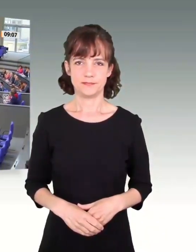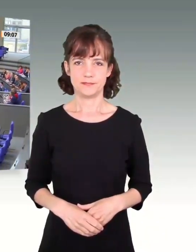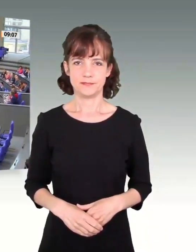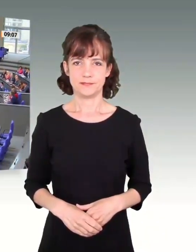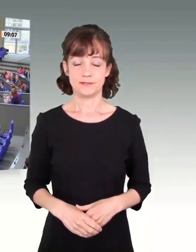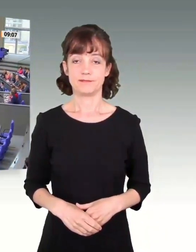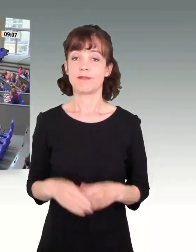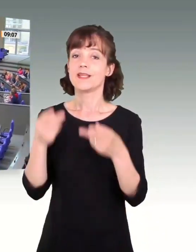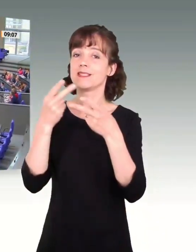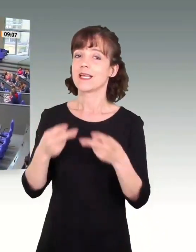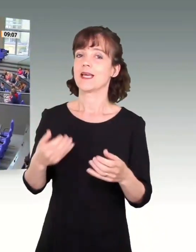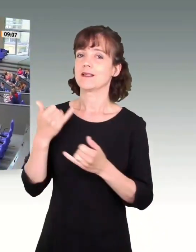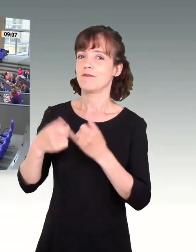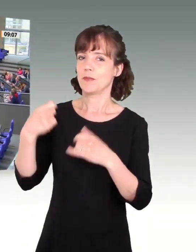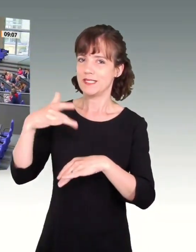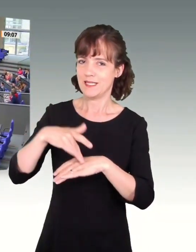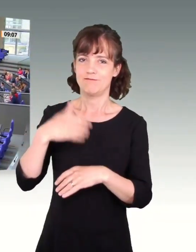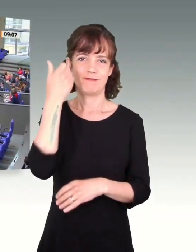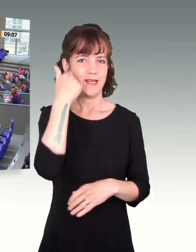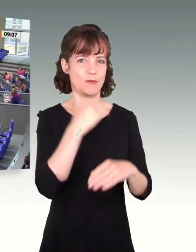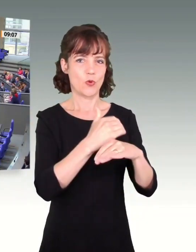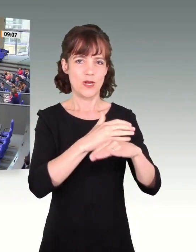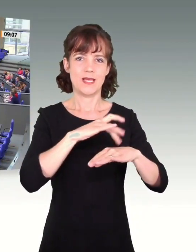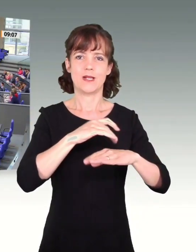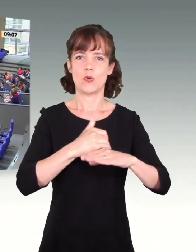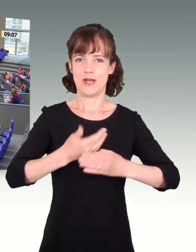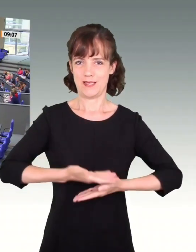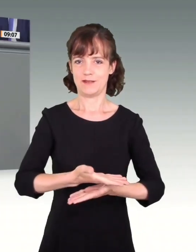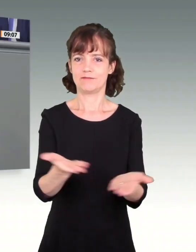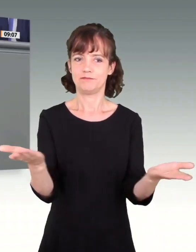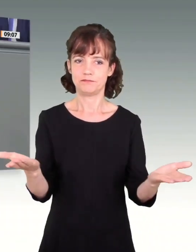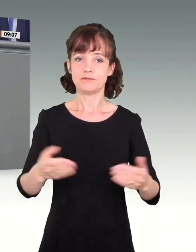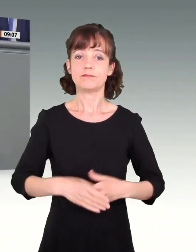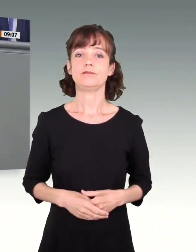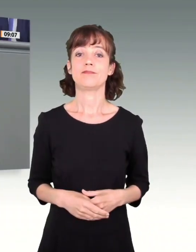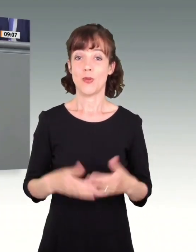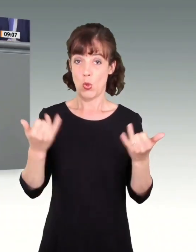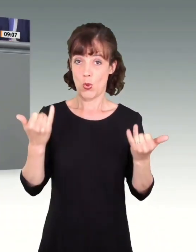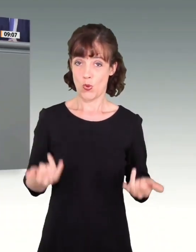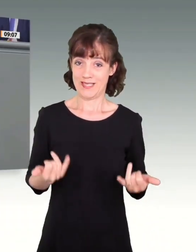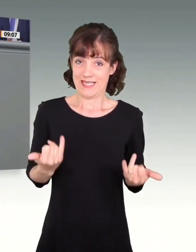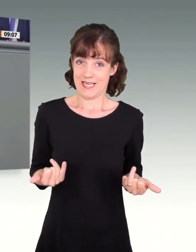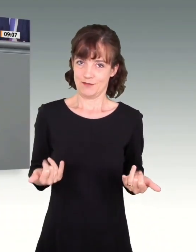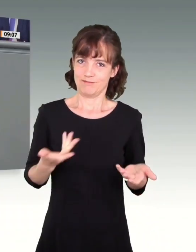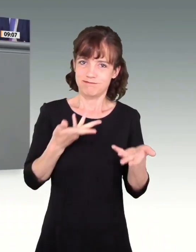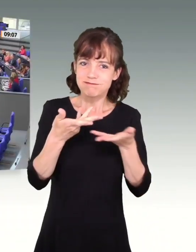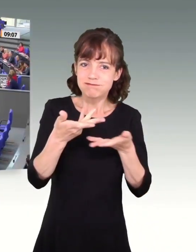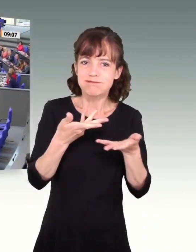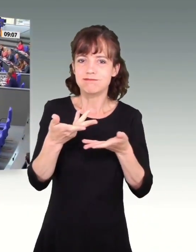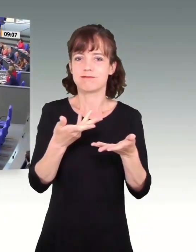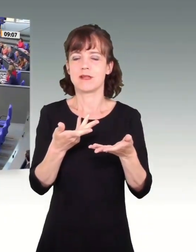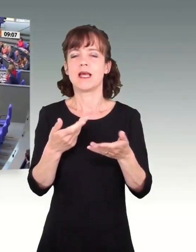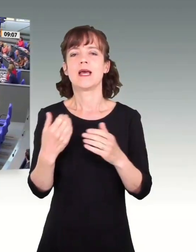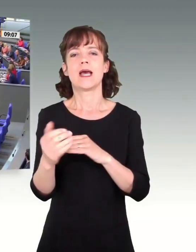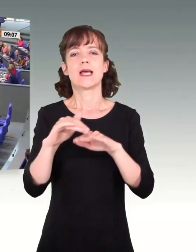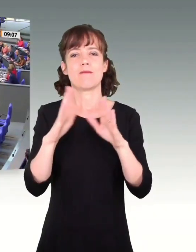Sehr geehrte Frau Präsidentin! Liebe Kolleginnen und Kollegen! Wir beraten jetzt über die Aufsetzung des